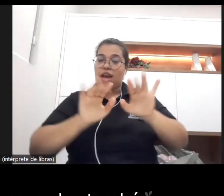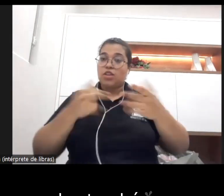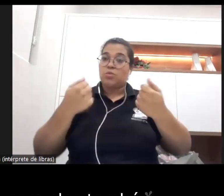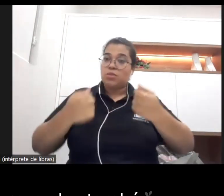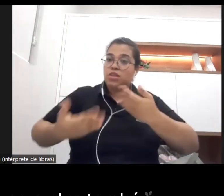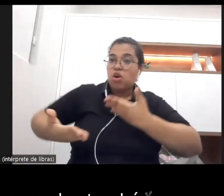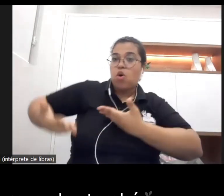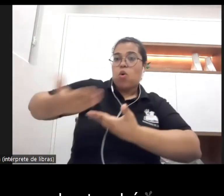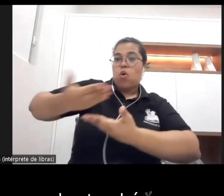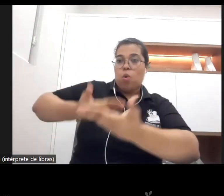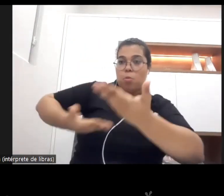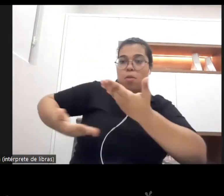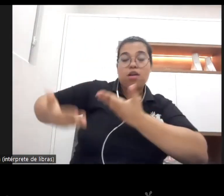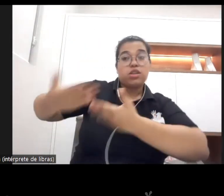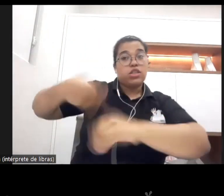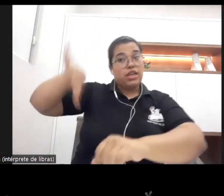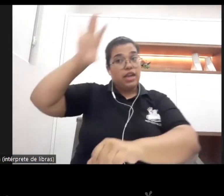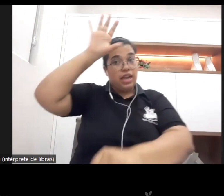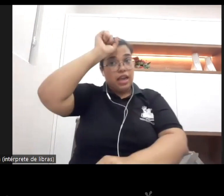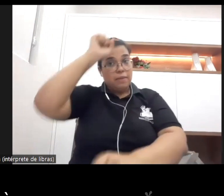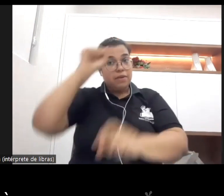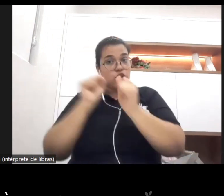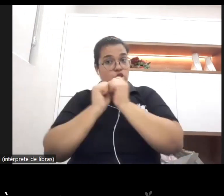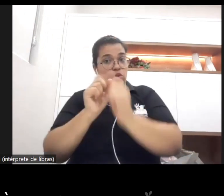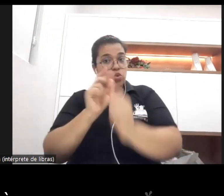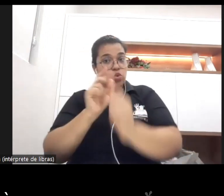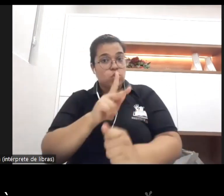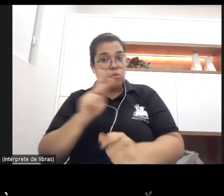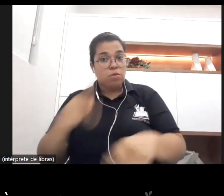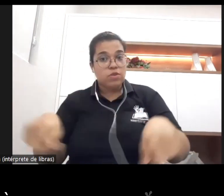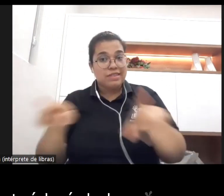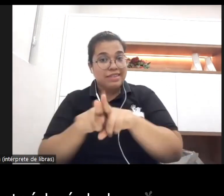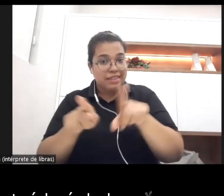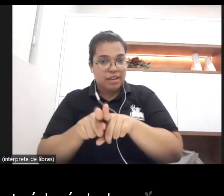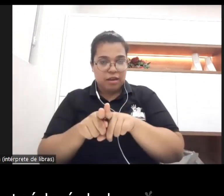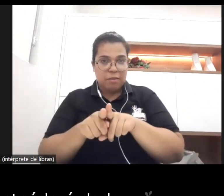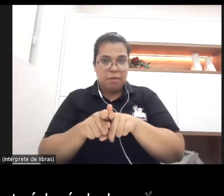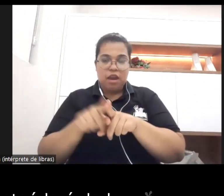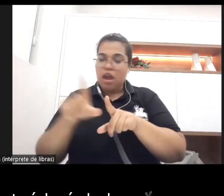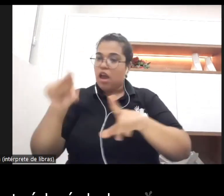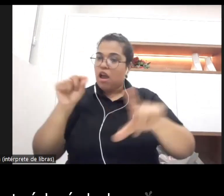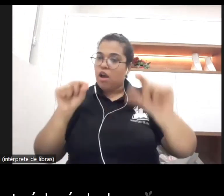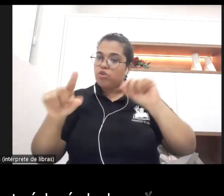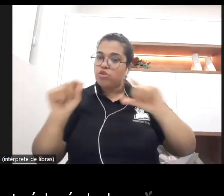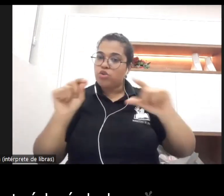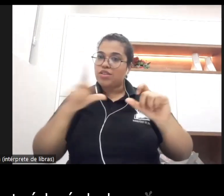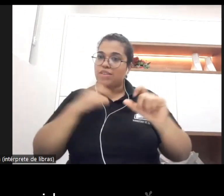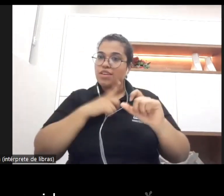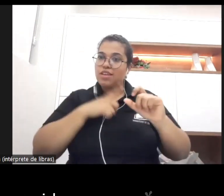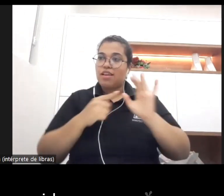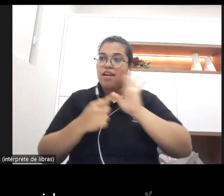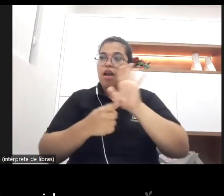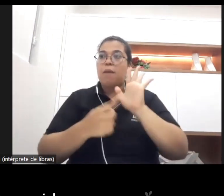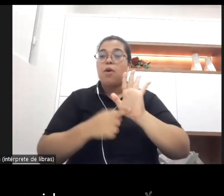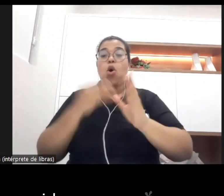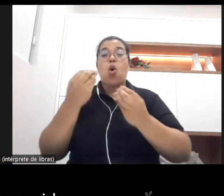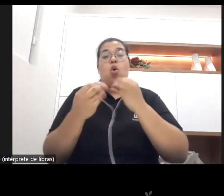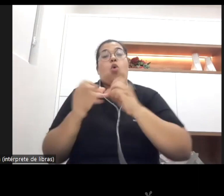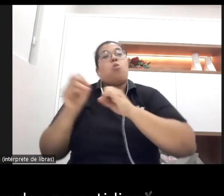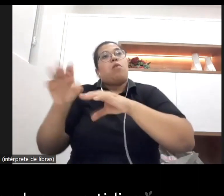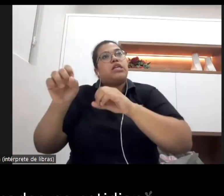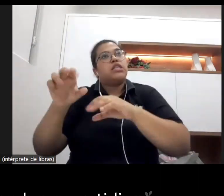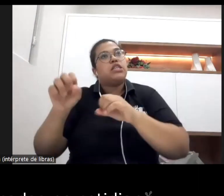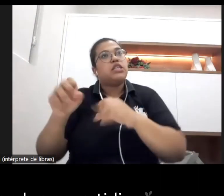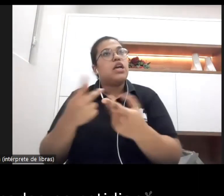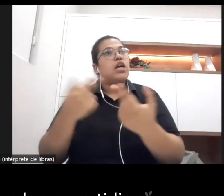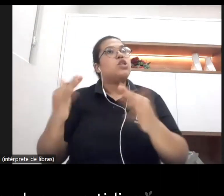aprender com eles também aspectos né que se traduz às vezes né na forma como o conteúdo é dado como ele é absorvido